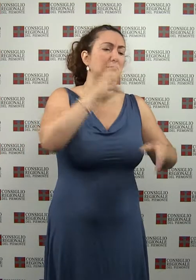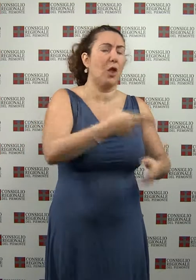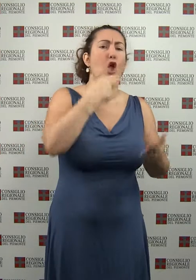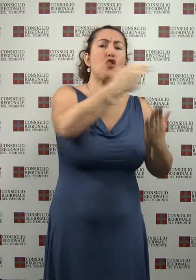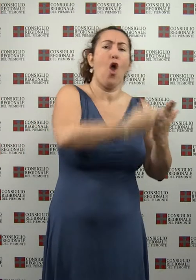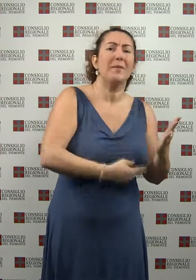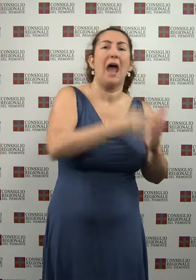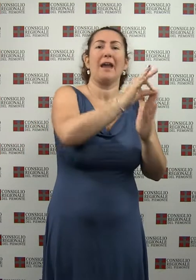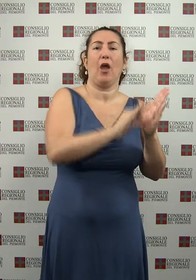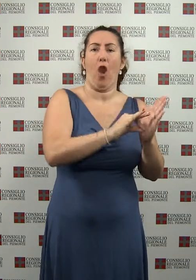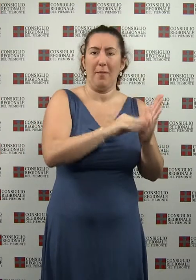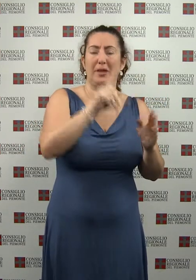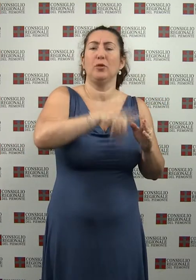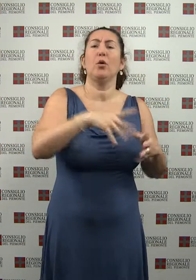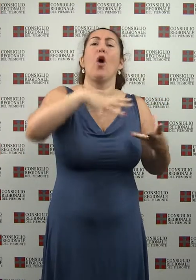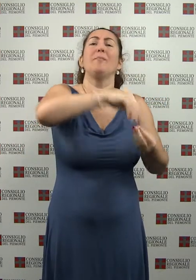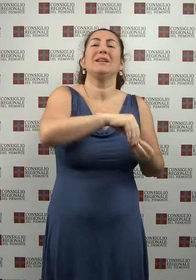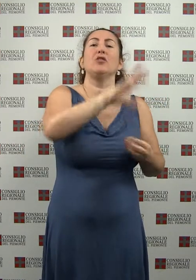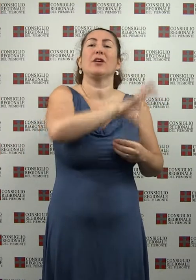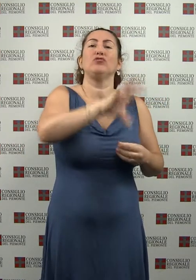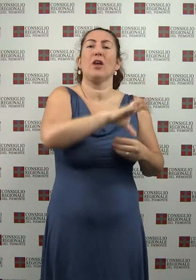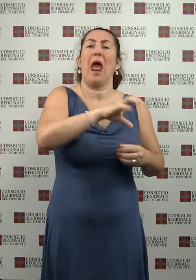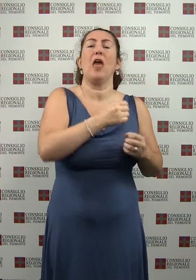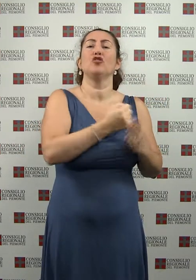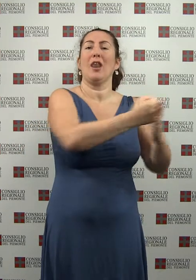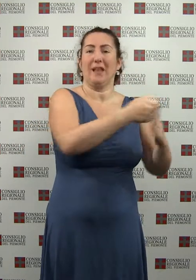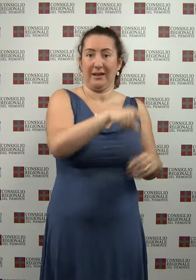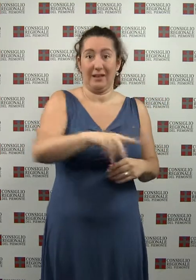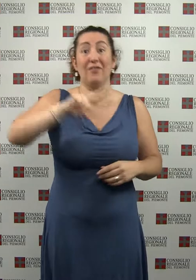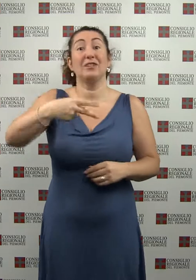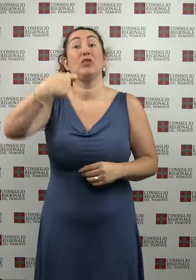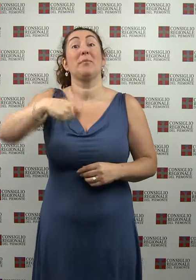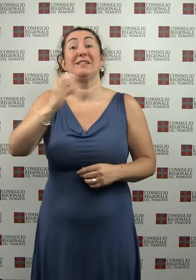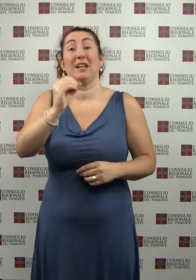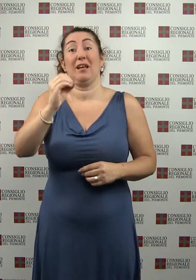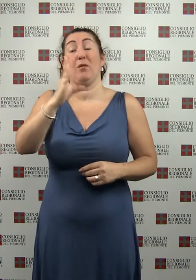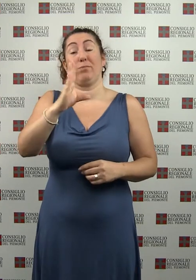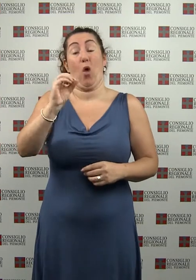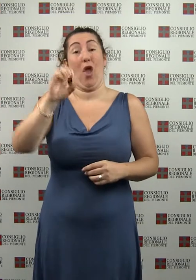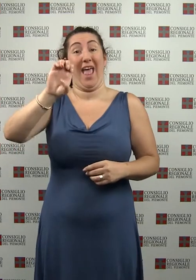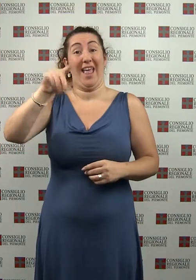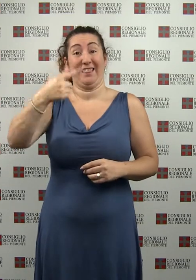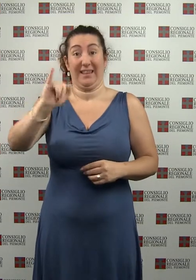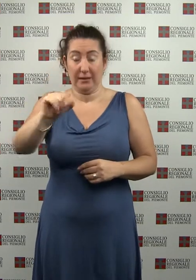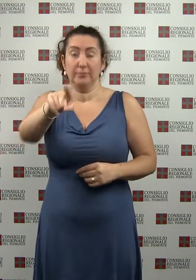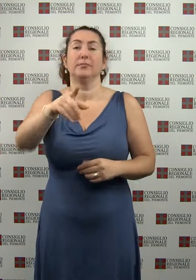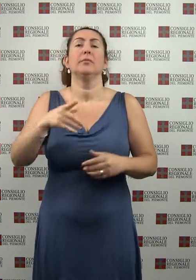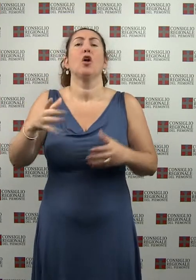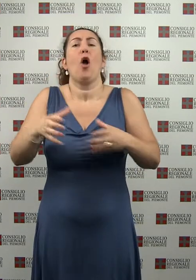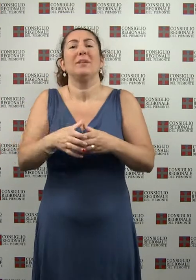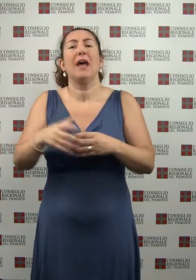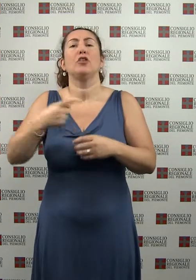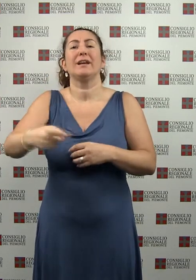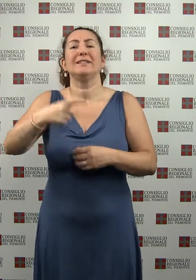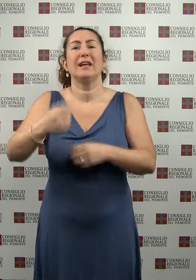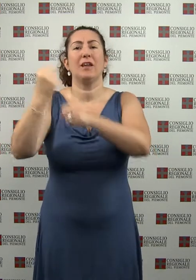il Comitato regionale di solidarietà. Il Vice Presidente Nino Boeti è delegato al Comitato Resistenza e Costituzione e ai rapporti